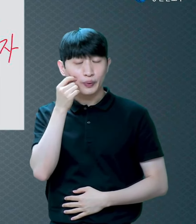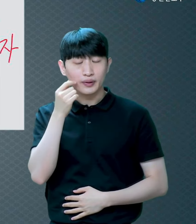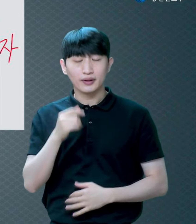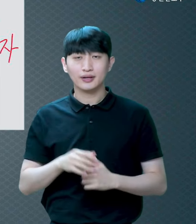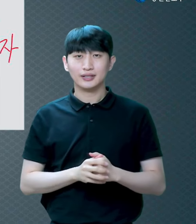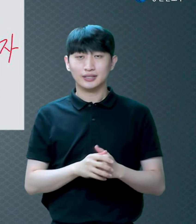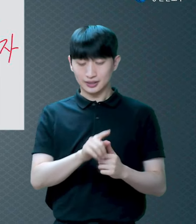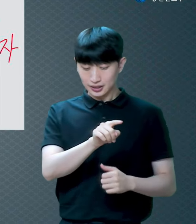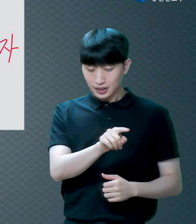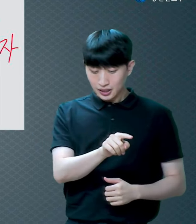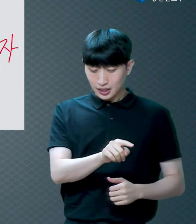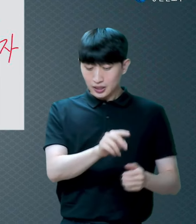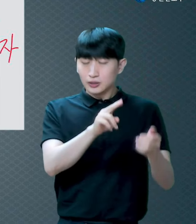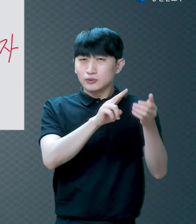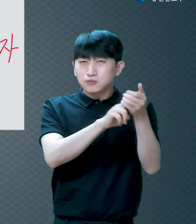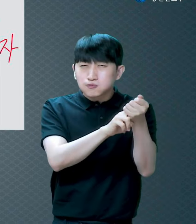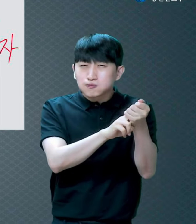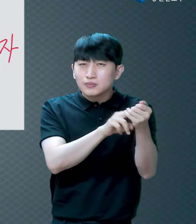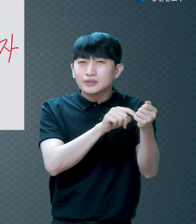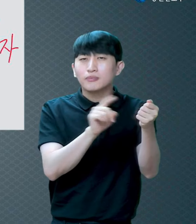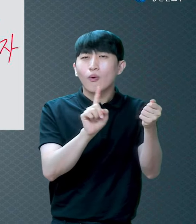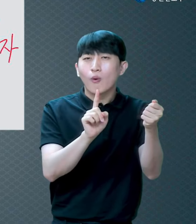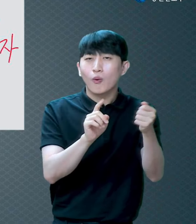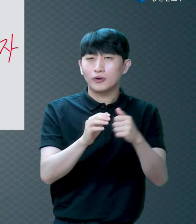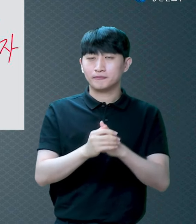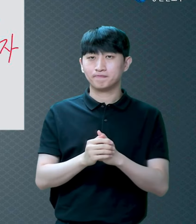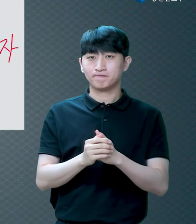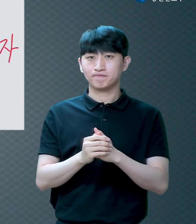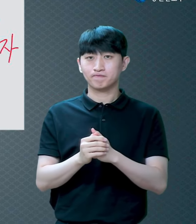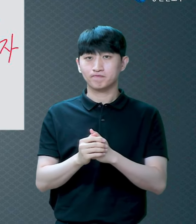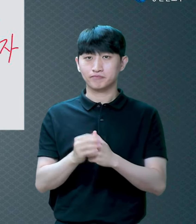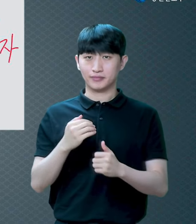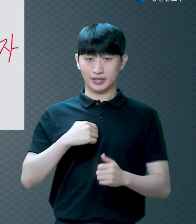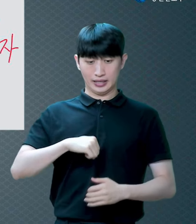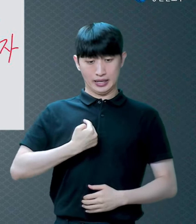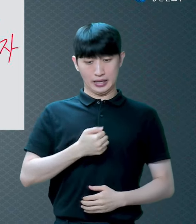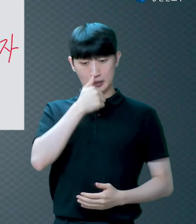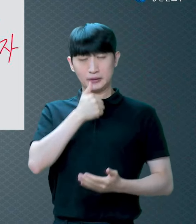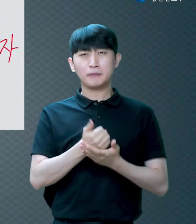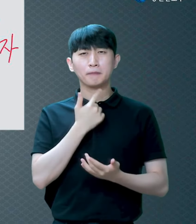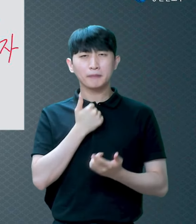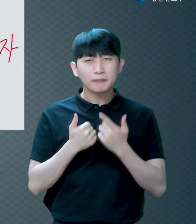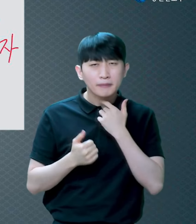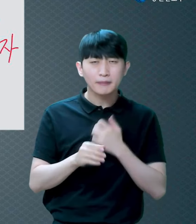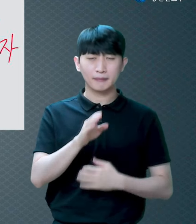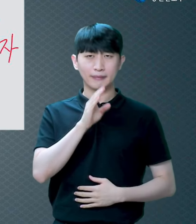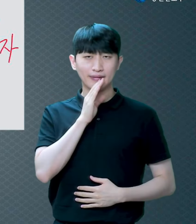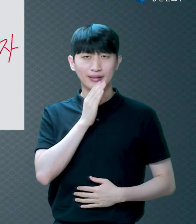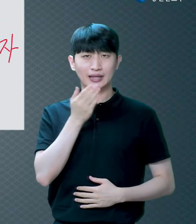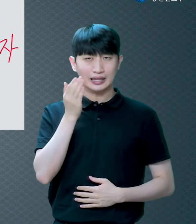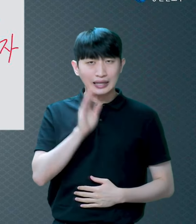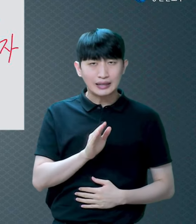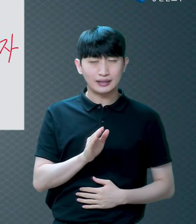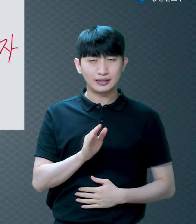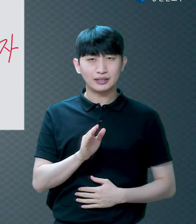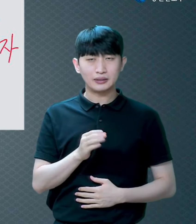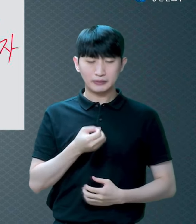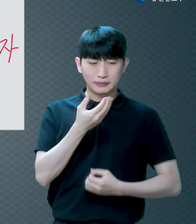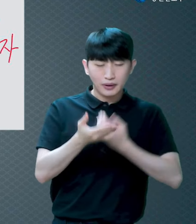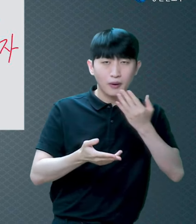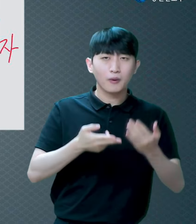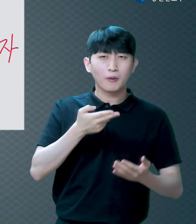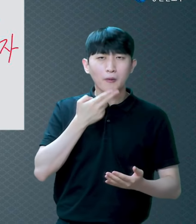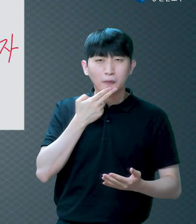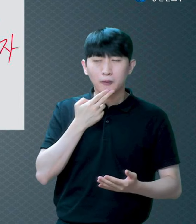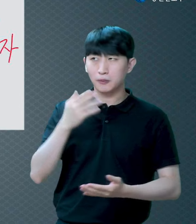하나님을 속이고 자기 자신을 속이고 주변 사람들을 속이는 모습입니다